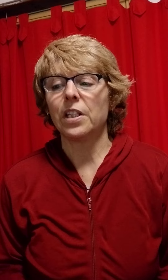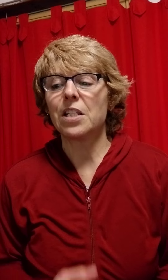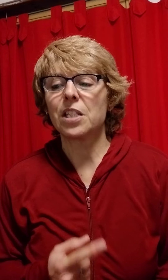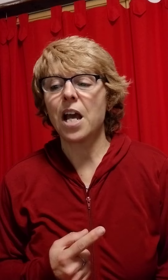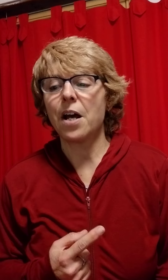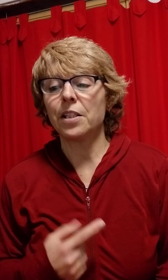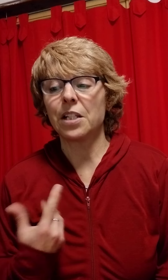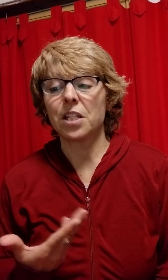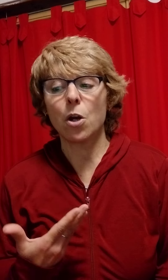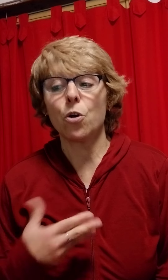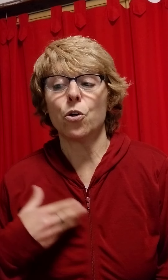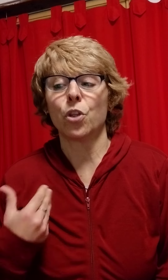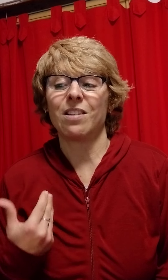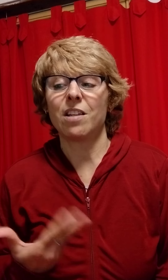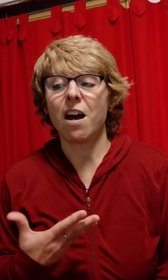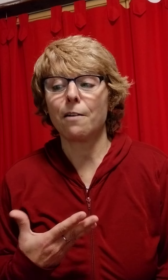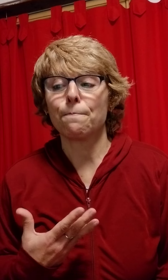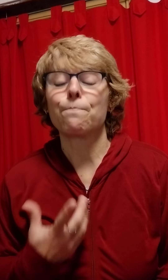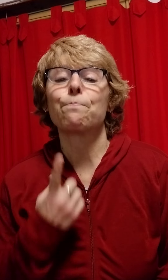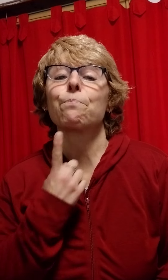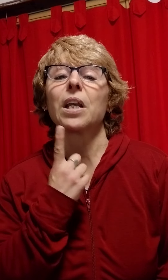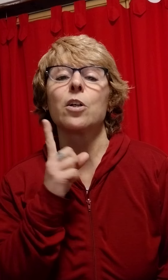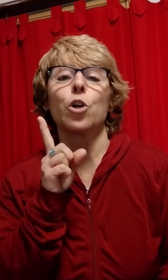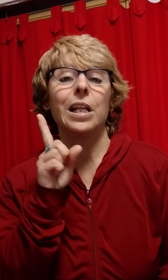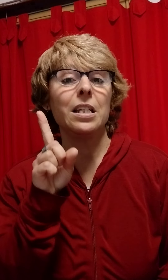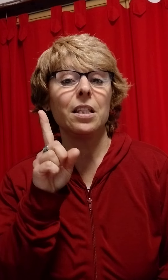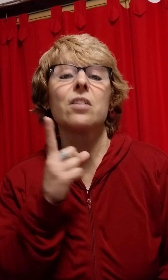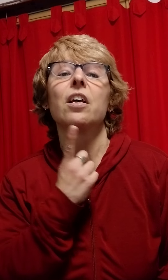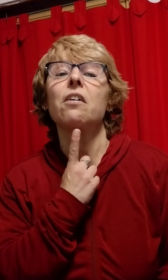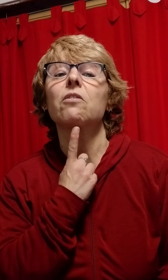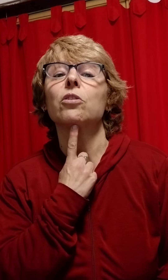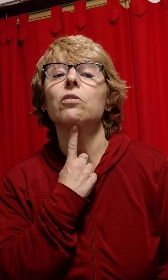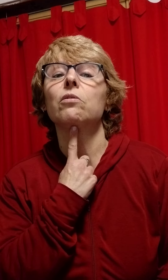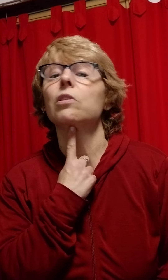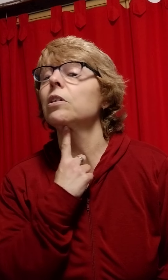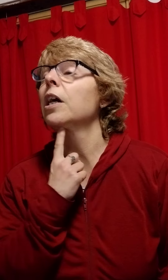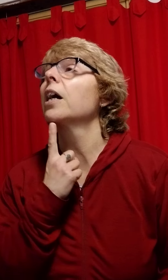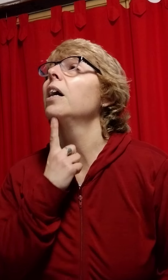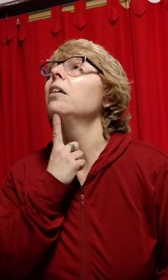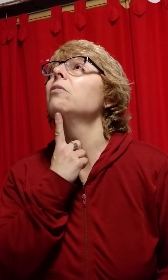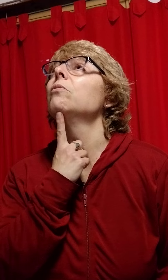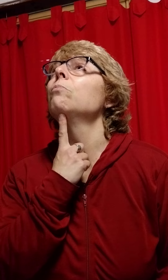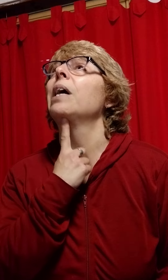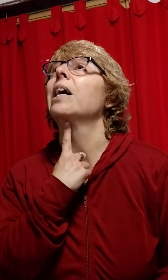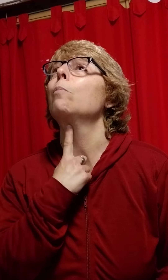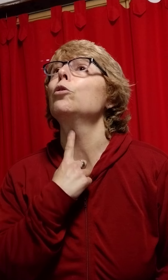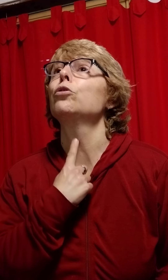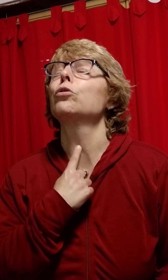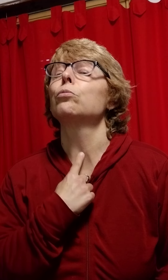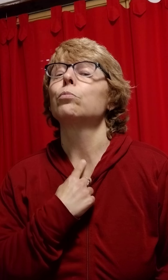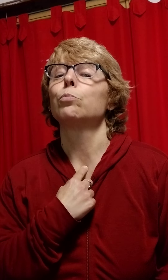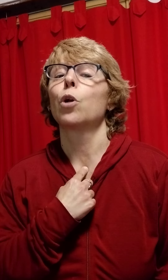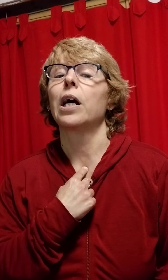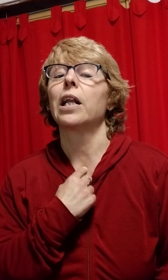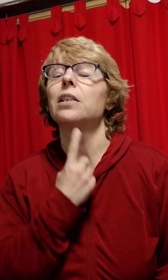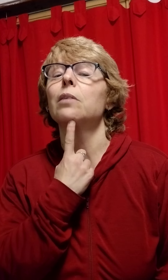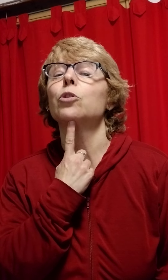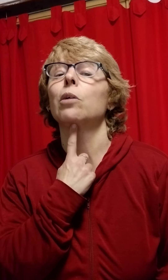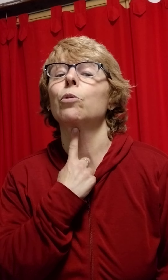Después, deseo o desear es con el índice. De acá, bajamos por la garganta, tocamos